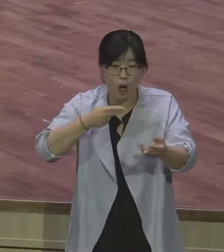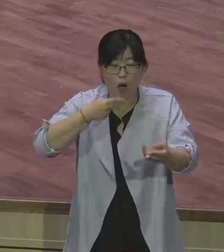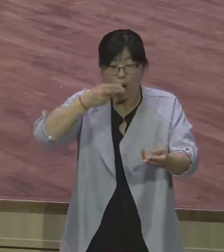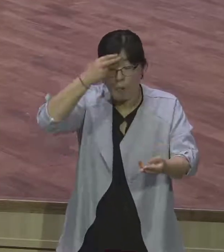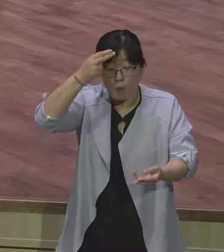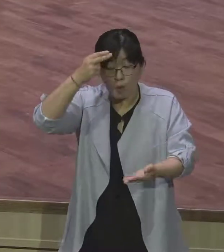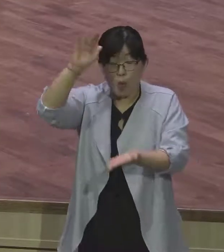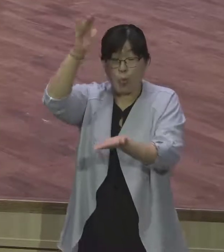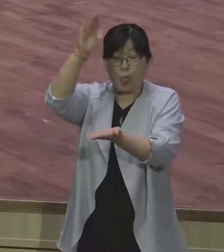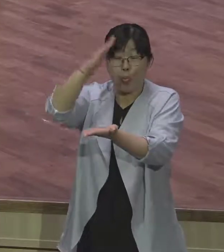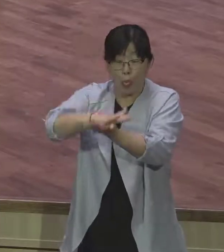많이 먹고 놀아라.